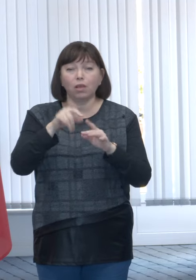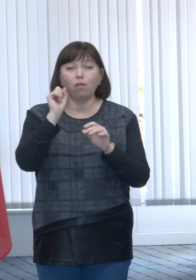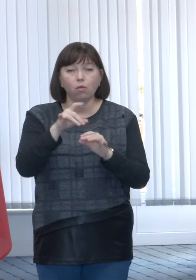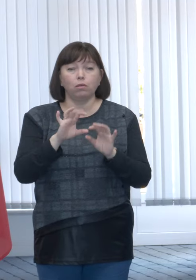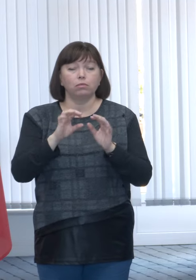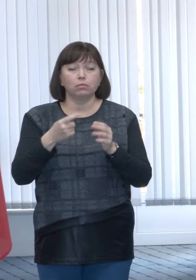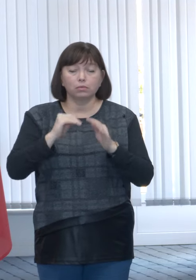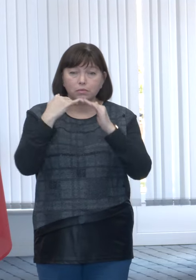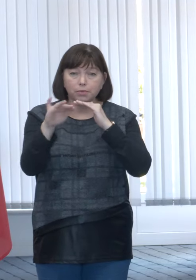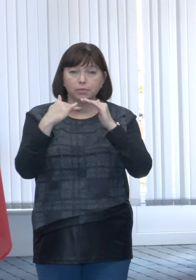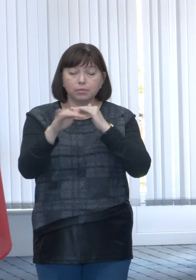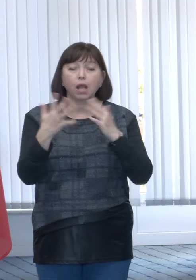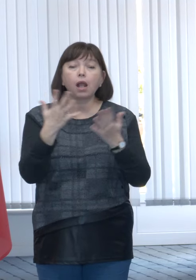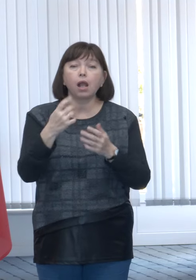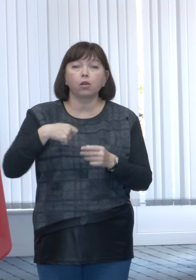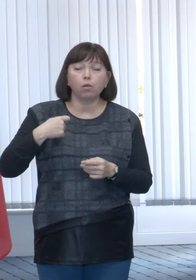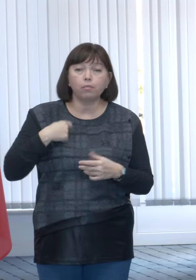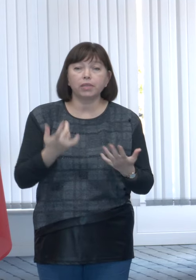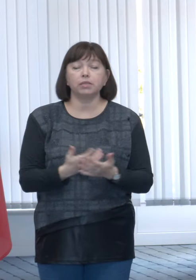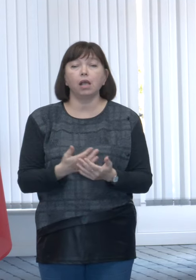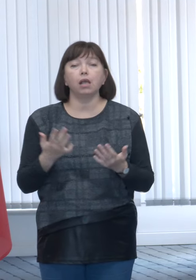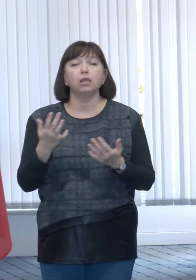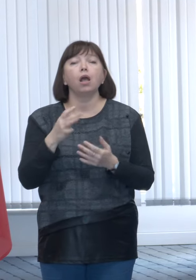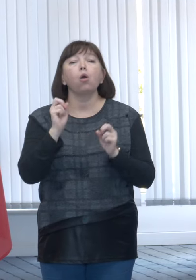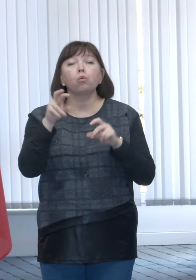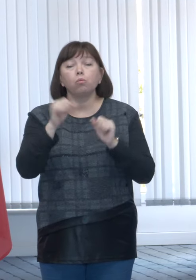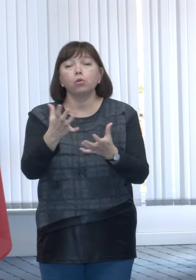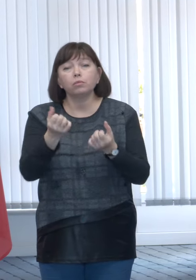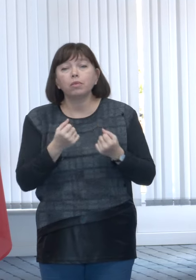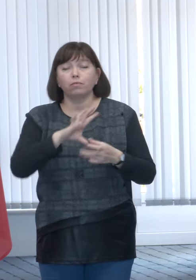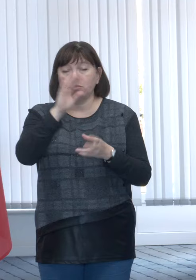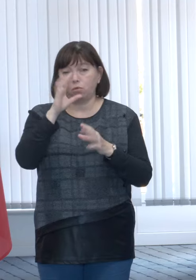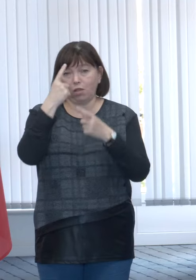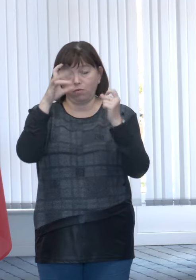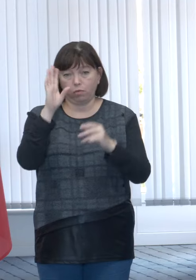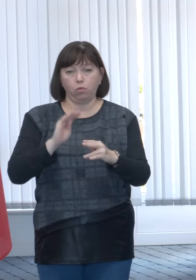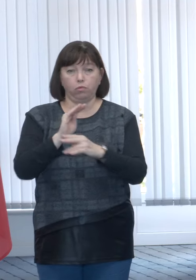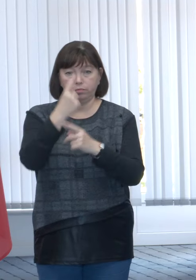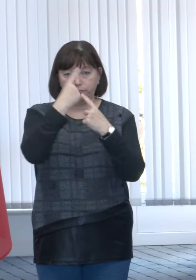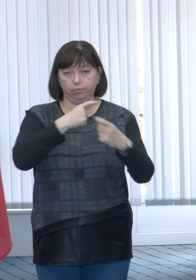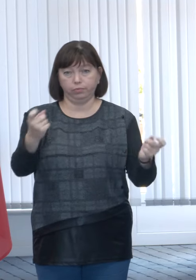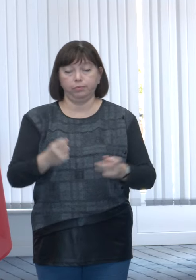notificări care este compensația, cum poți beneficiezi, de aia și așa mai departe. Merții.